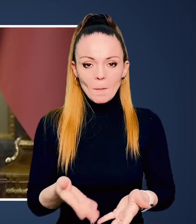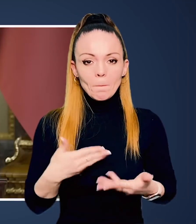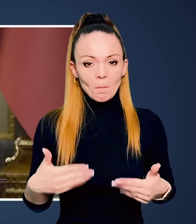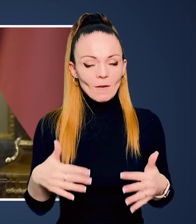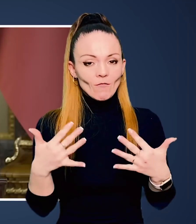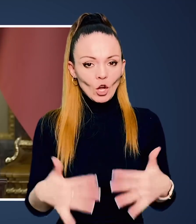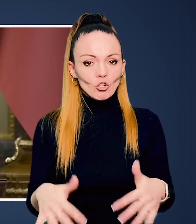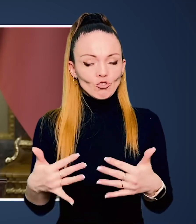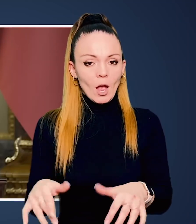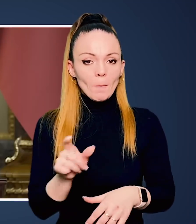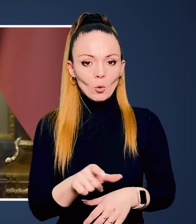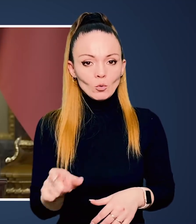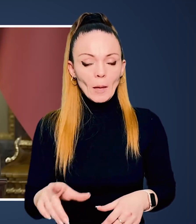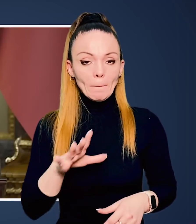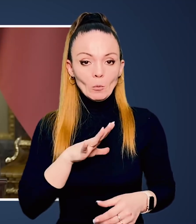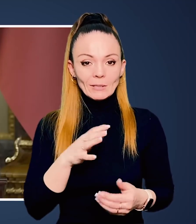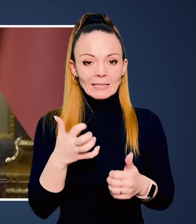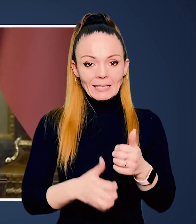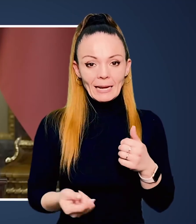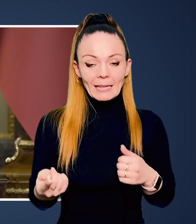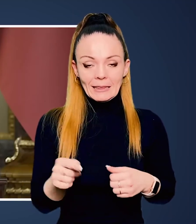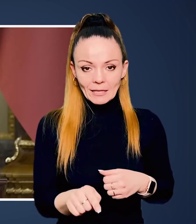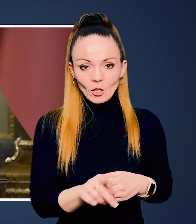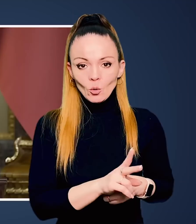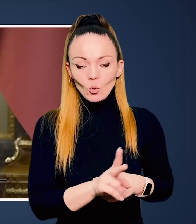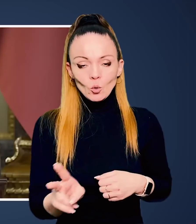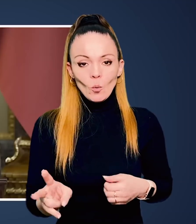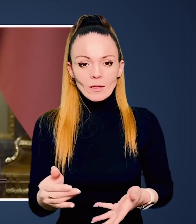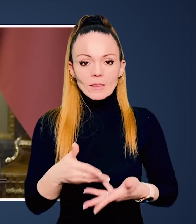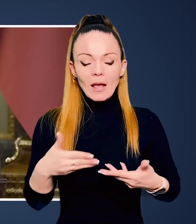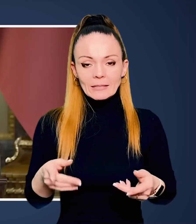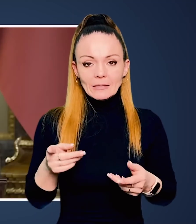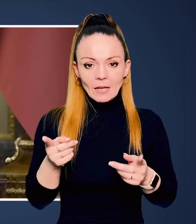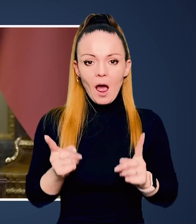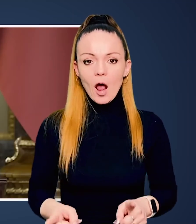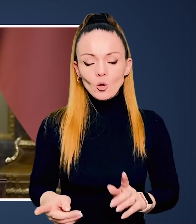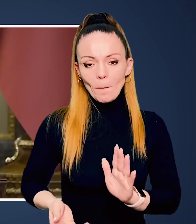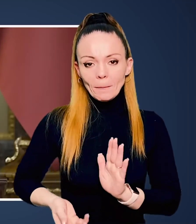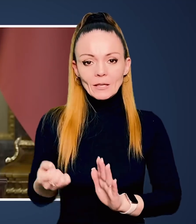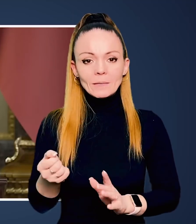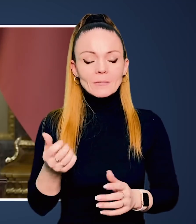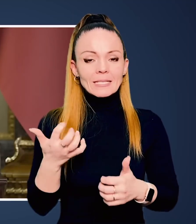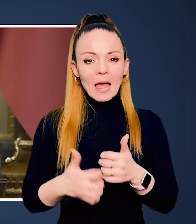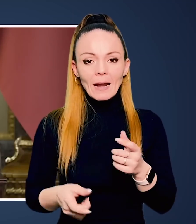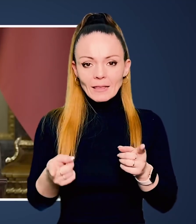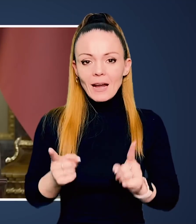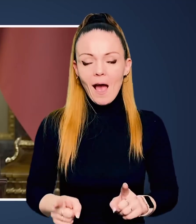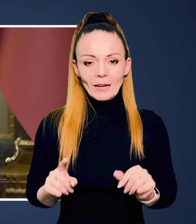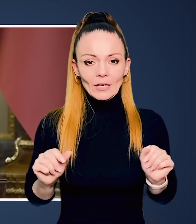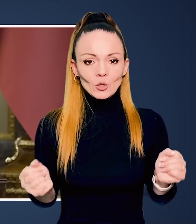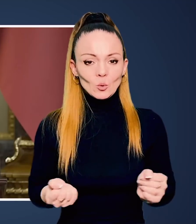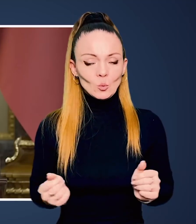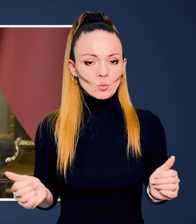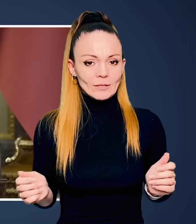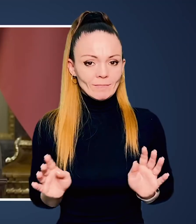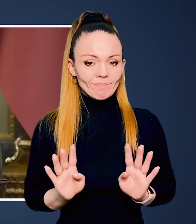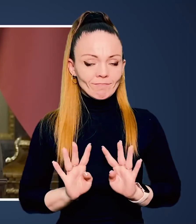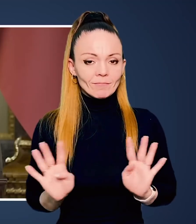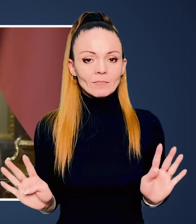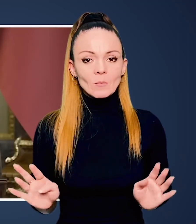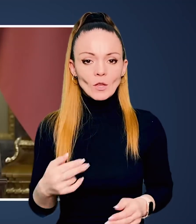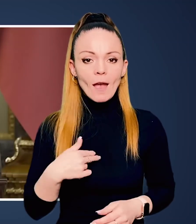знаючи, що кожного дня ми втрачаємо людей, бути серед тих, хто нас реально підтримує, серед